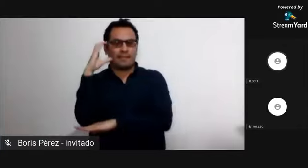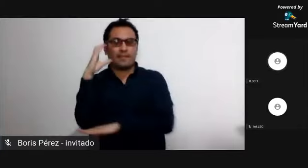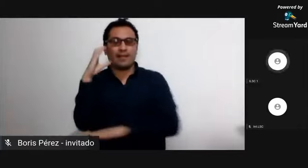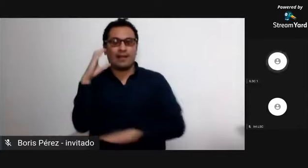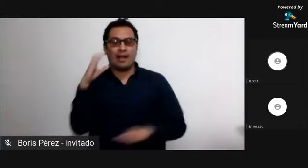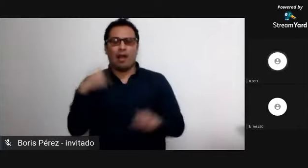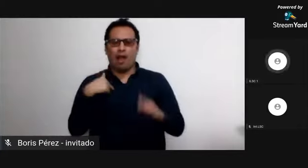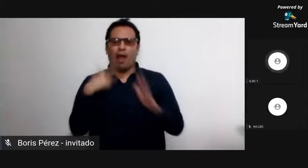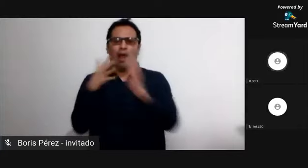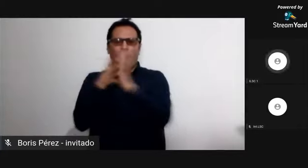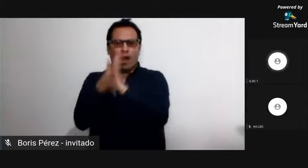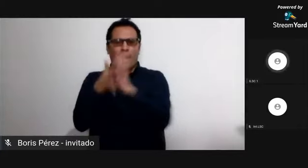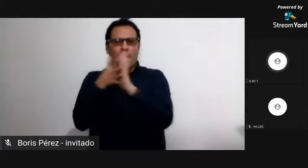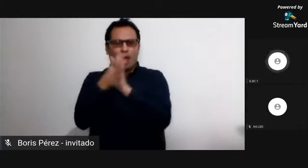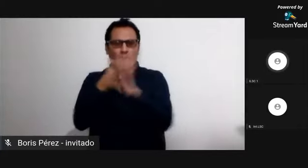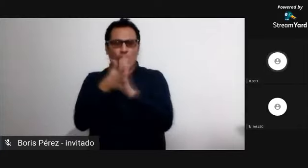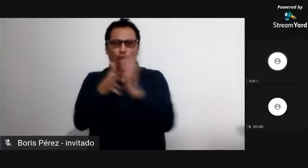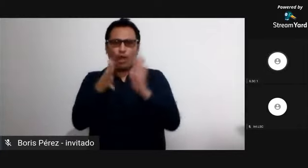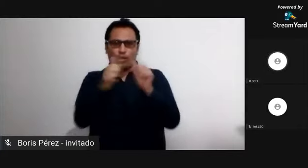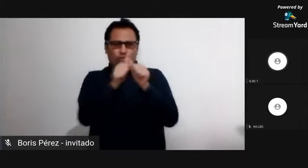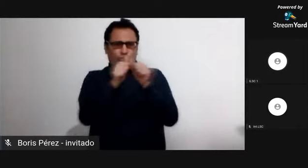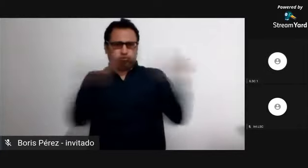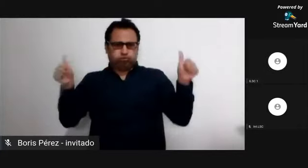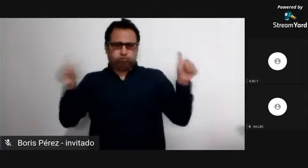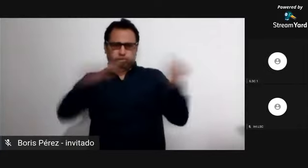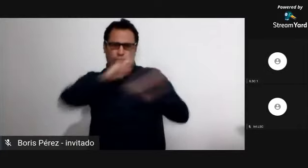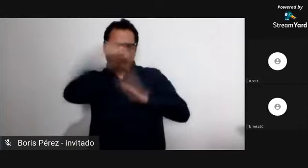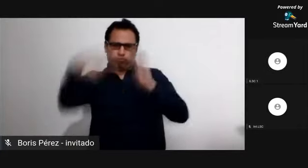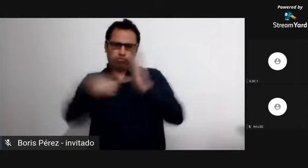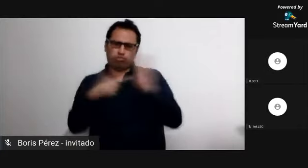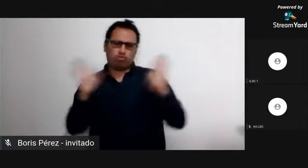esclavitud y la afrocolombianidad